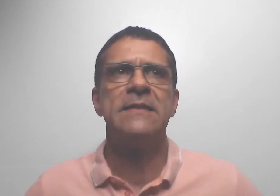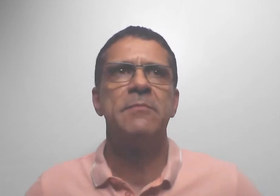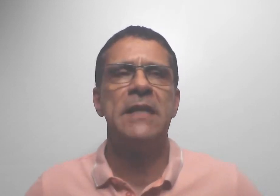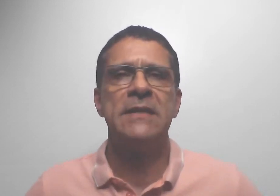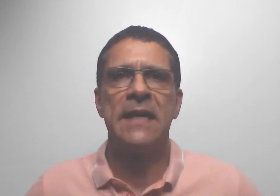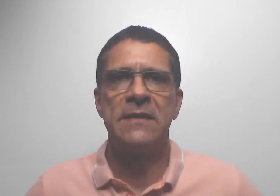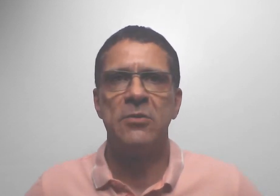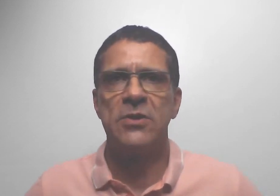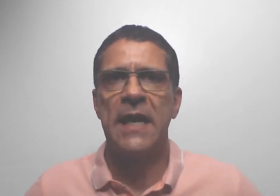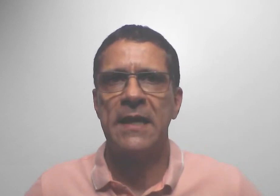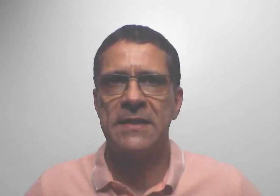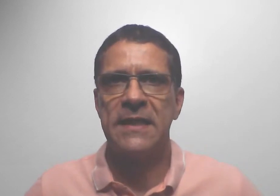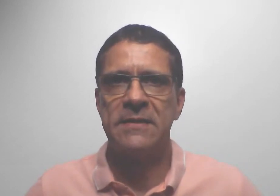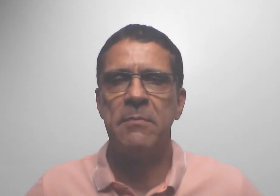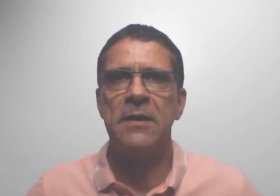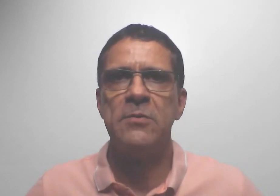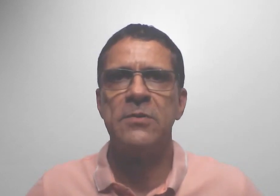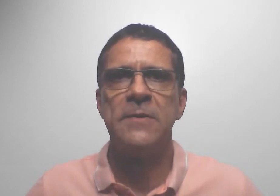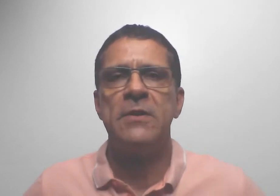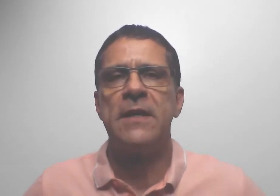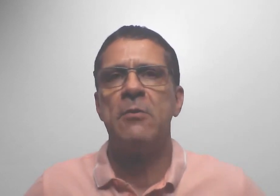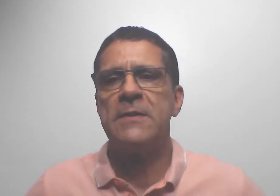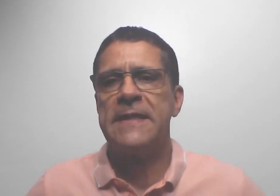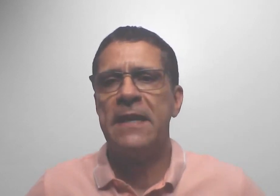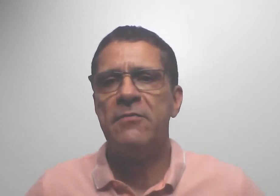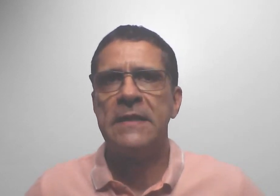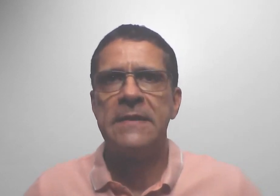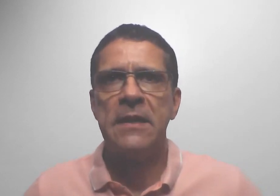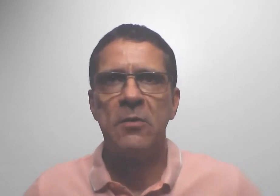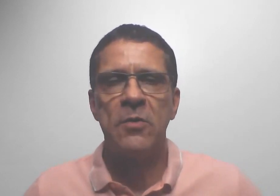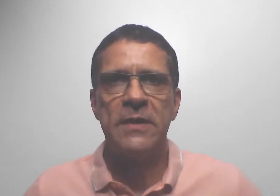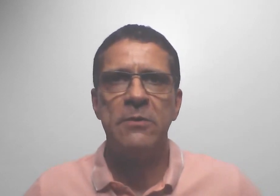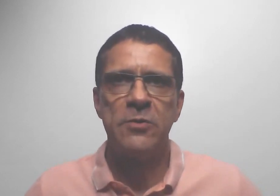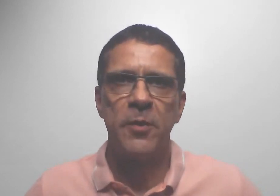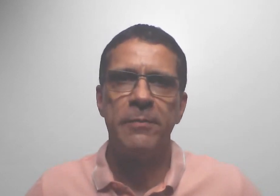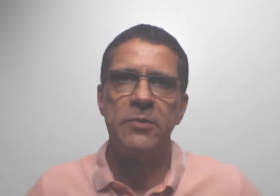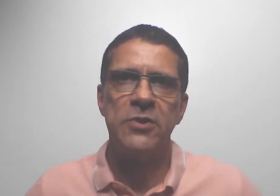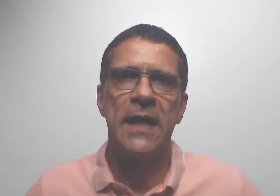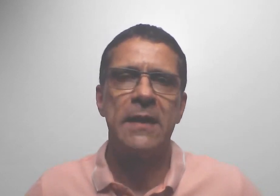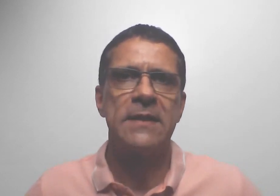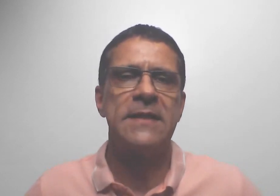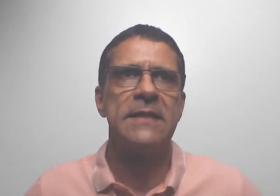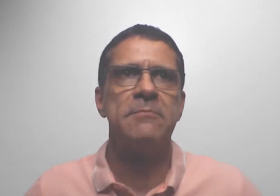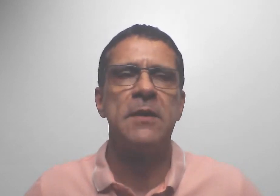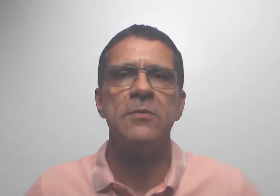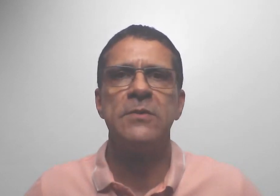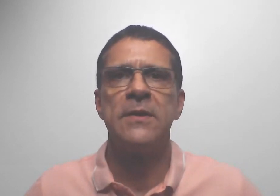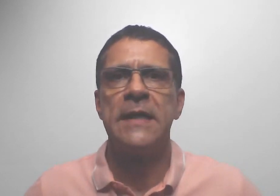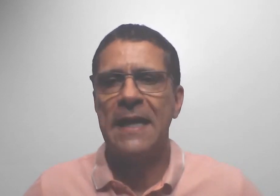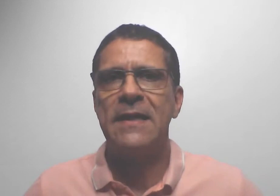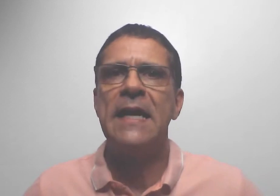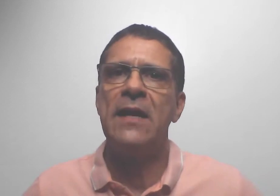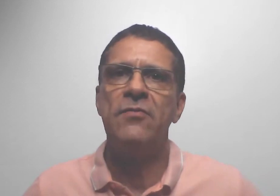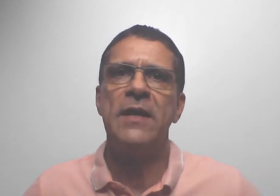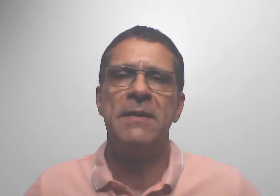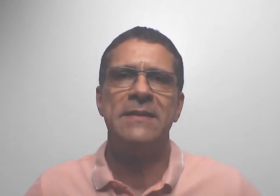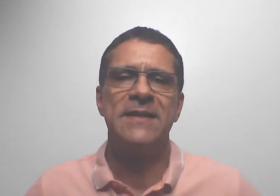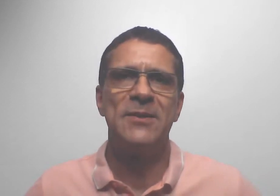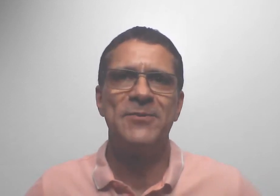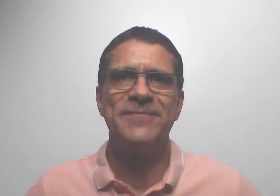sensibilizar seus chacras das mãos, e você consegue fazer com que os próprios chacras das mãos tratem a inflamação.